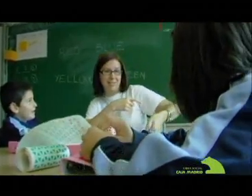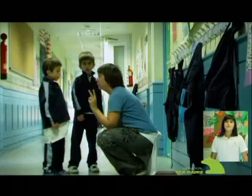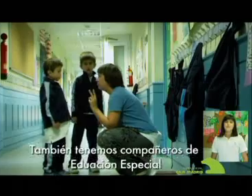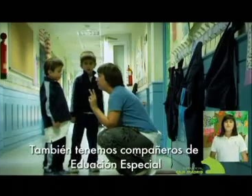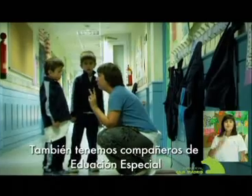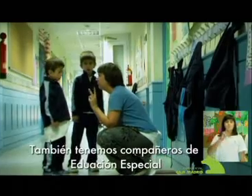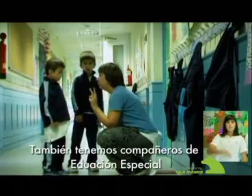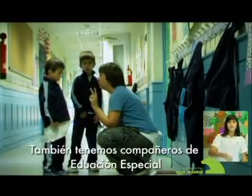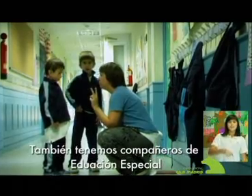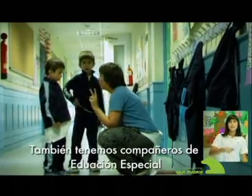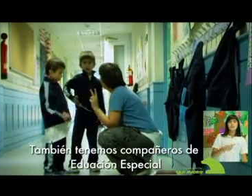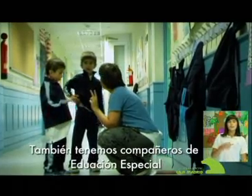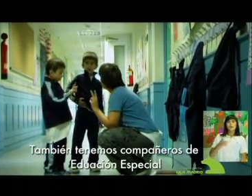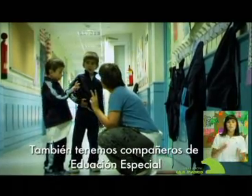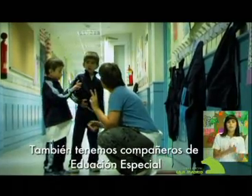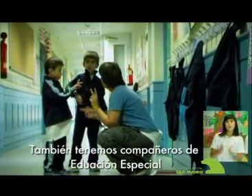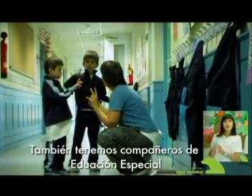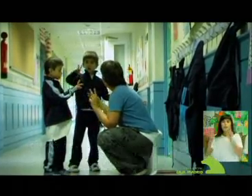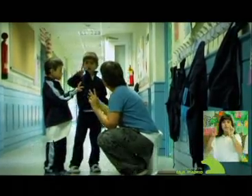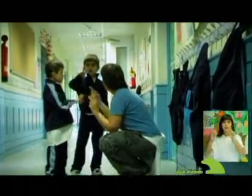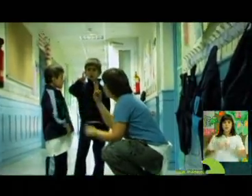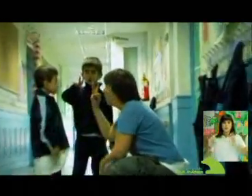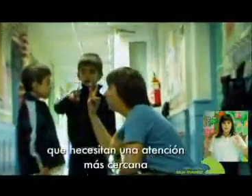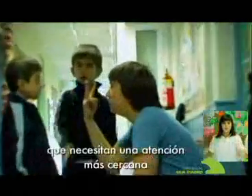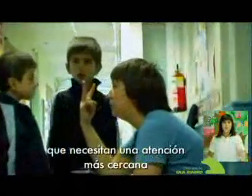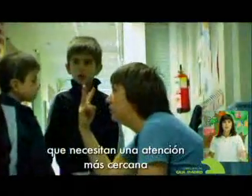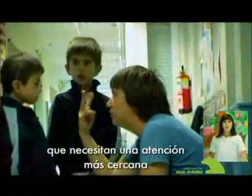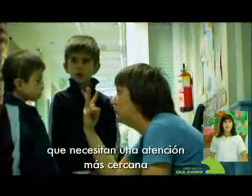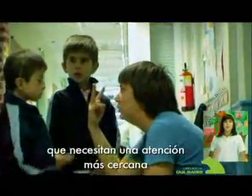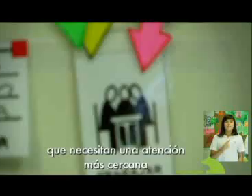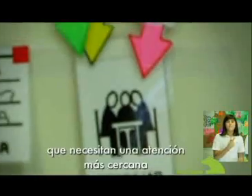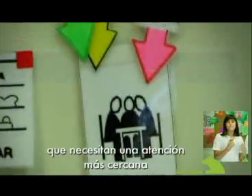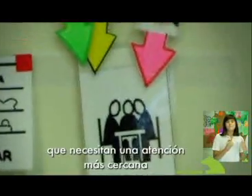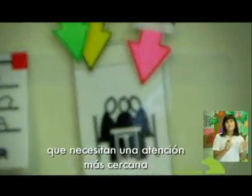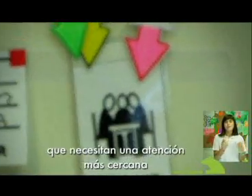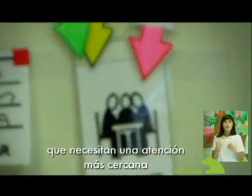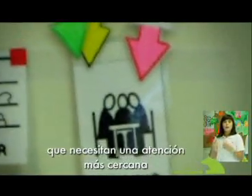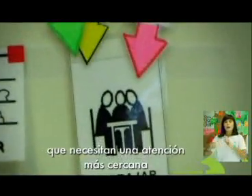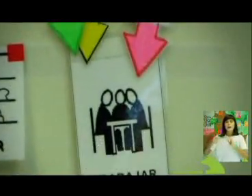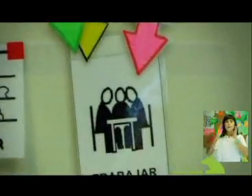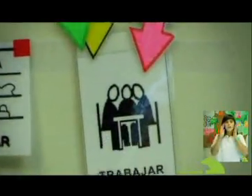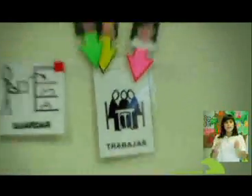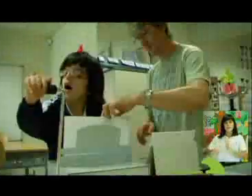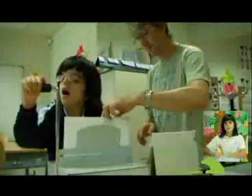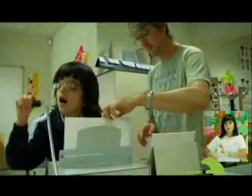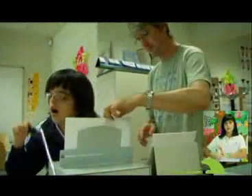Bien, tenemos compañeros de educación especial que necesitan una atención más cercana.